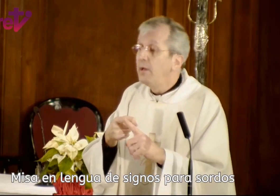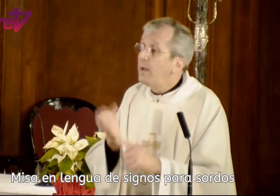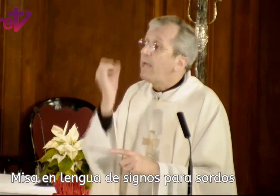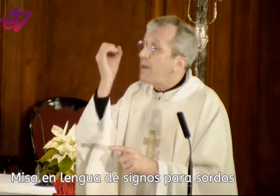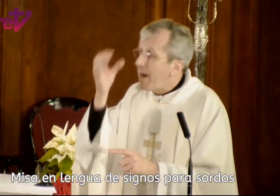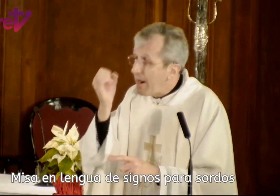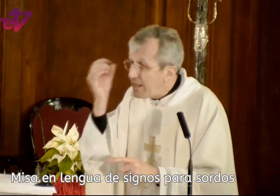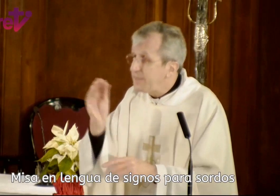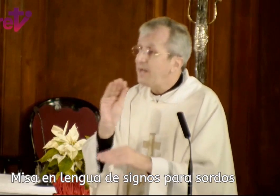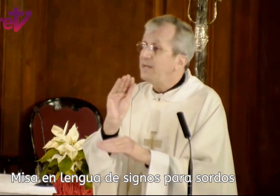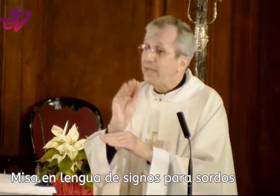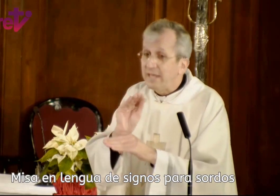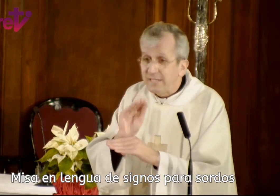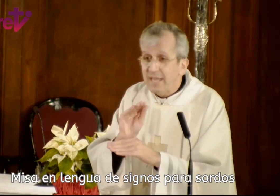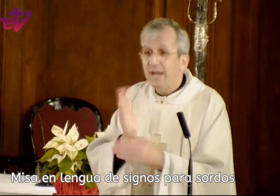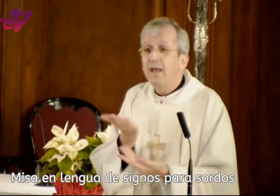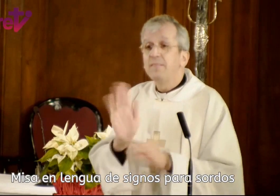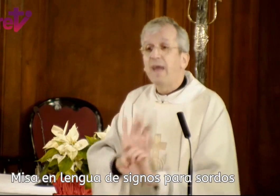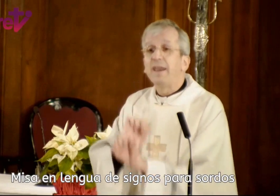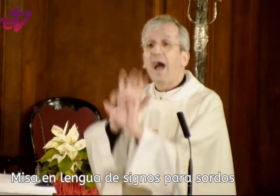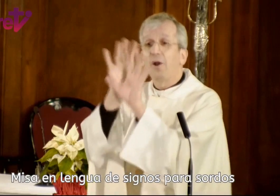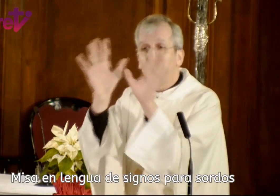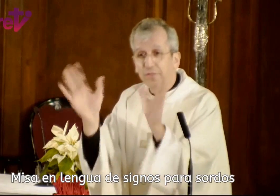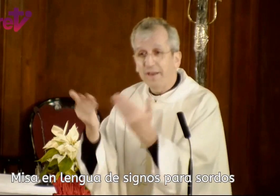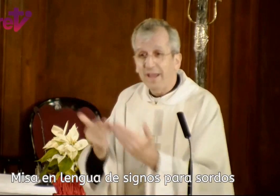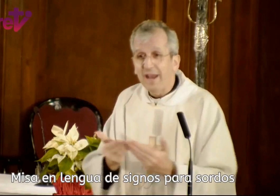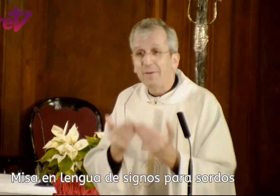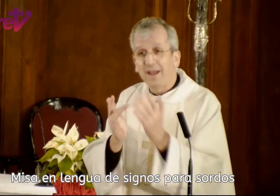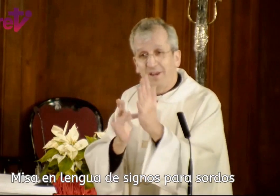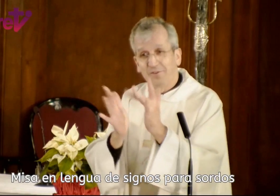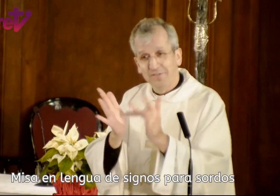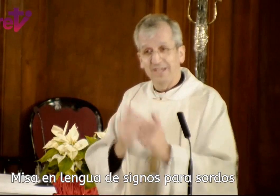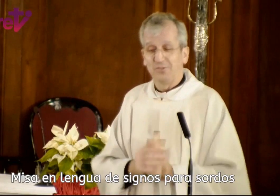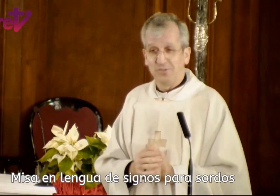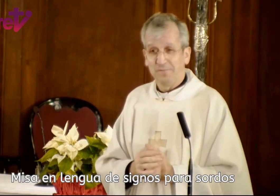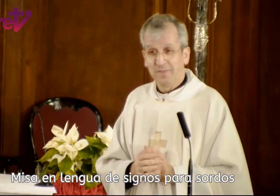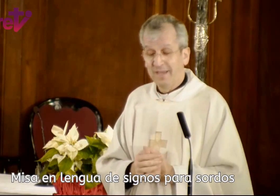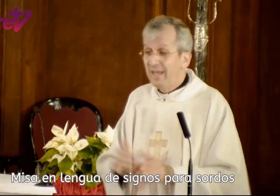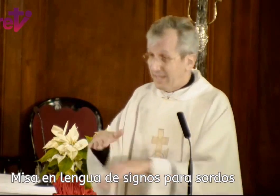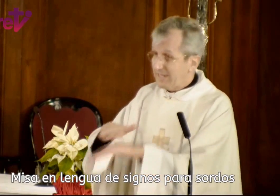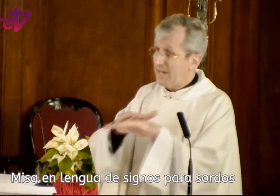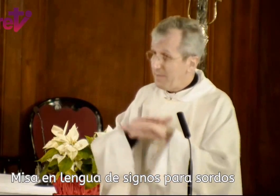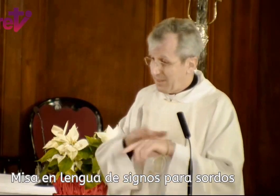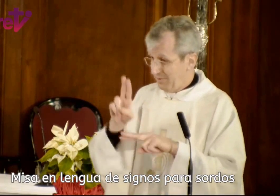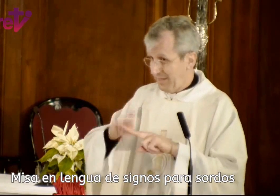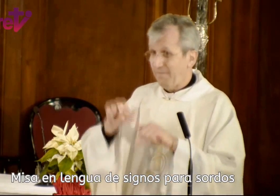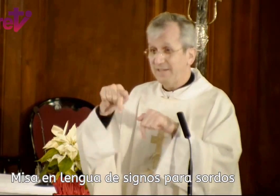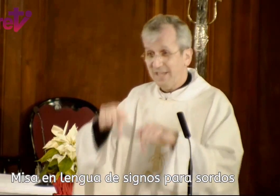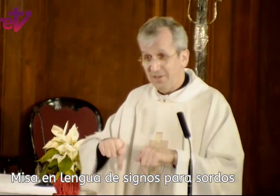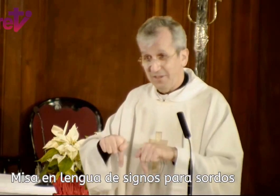evangelizan, enseñan, dan a conocer el Evangelio de Jesús. Y esa es la invitación de la fiesta de hoy.